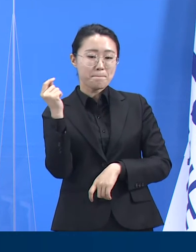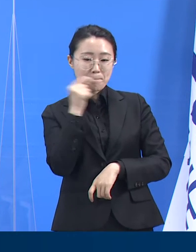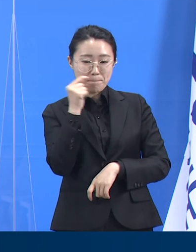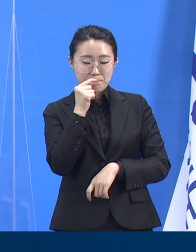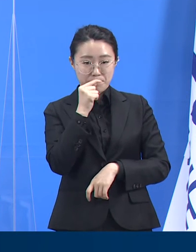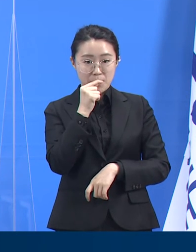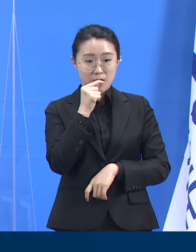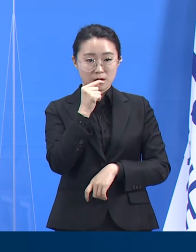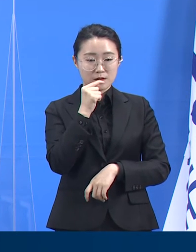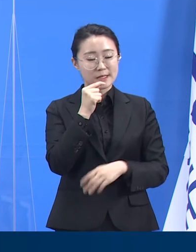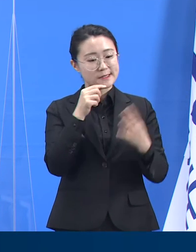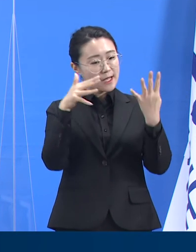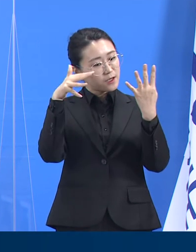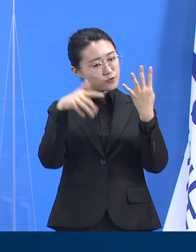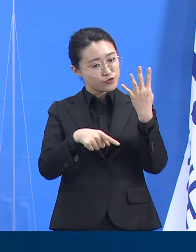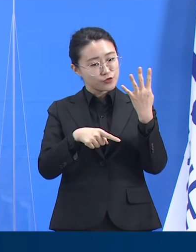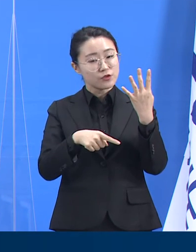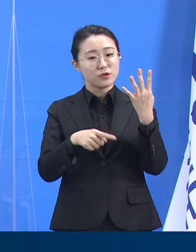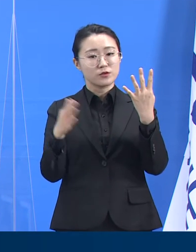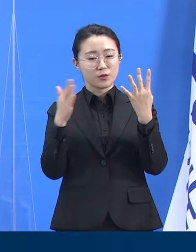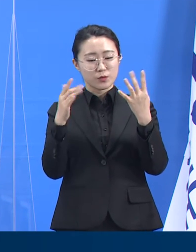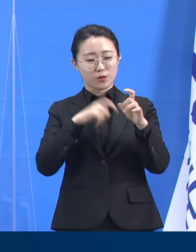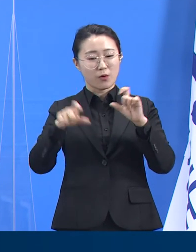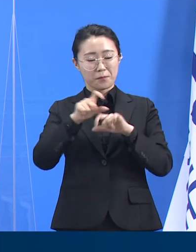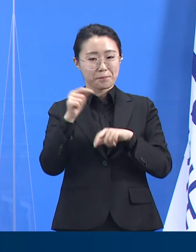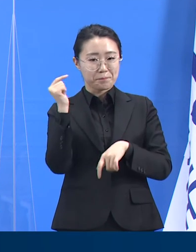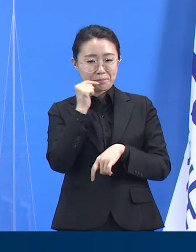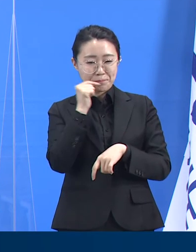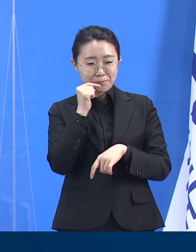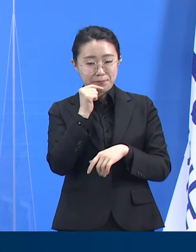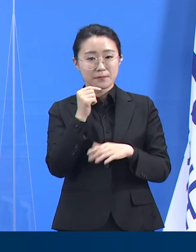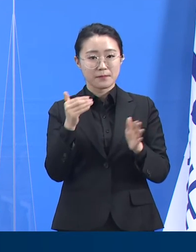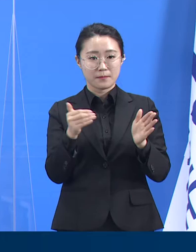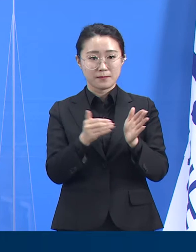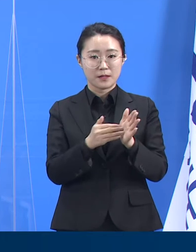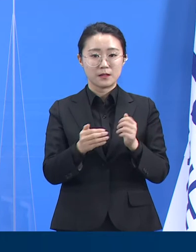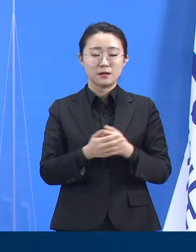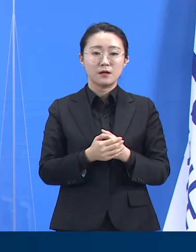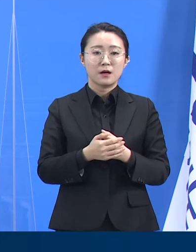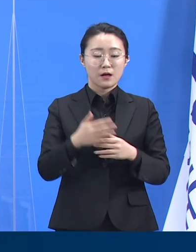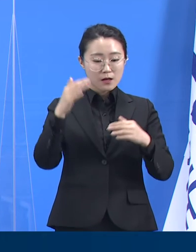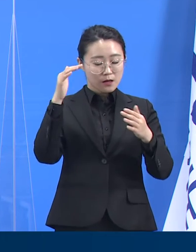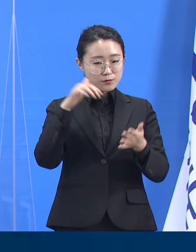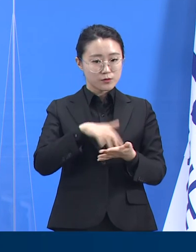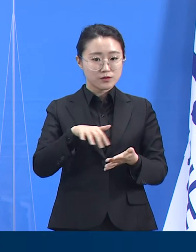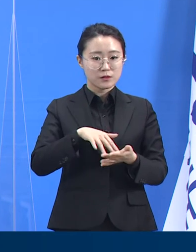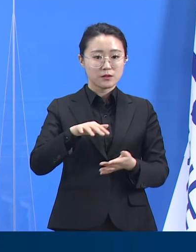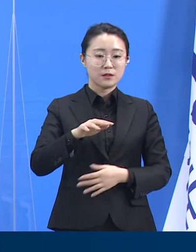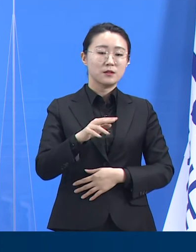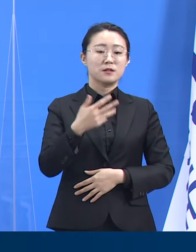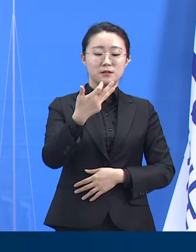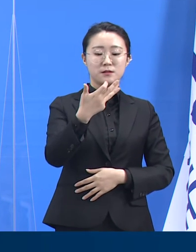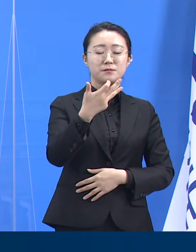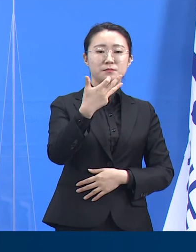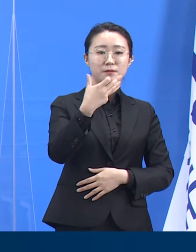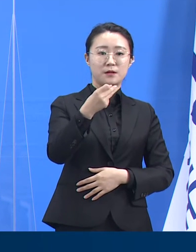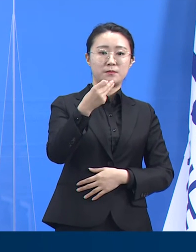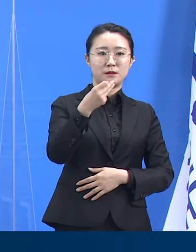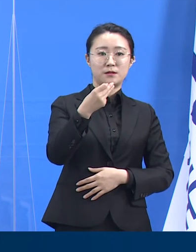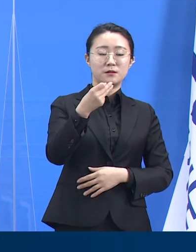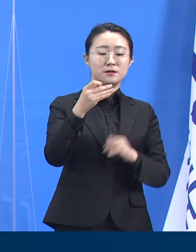4주의 기간 동안에 도내에서 총 18만 1,744명의 외국인이 검사를 받았고